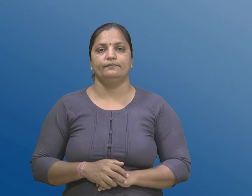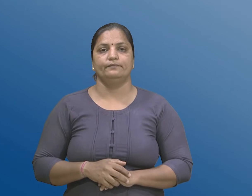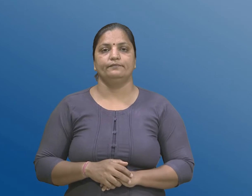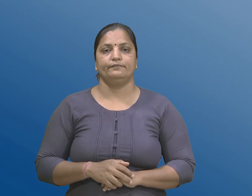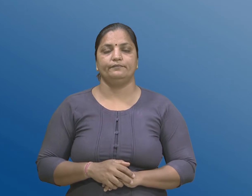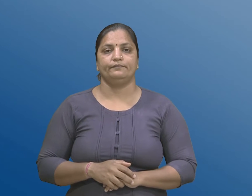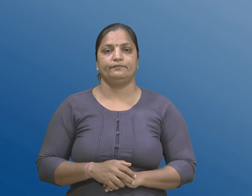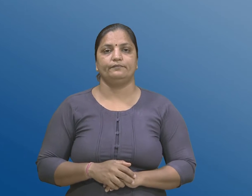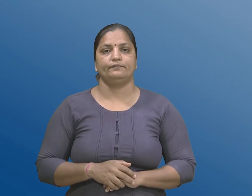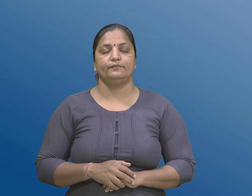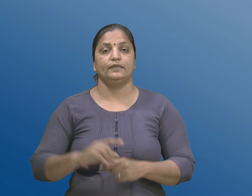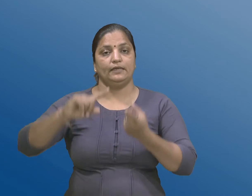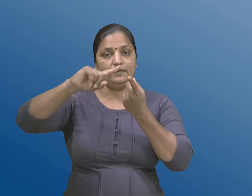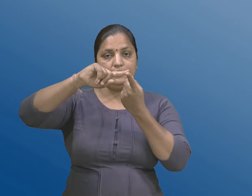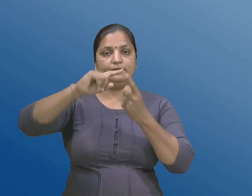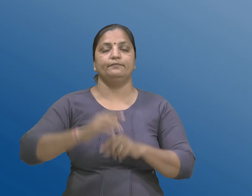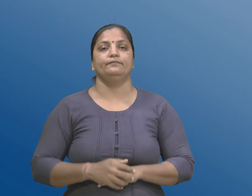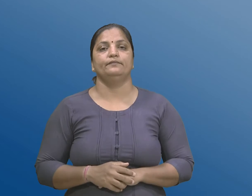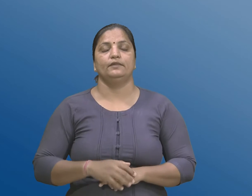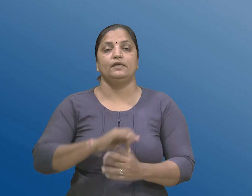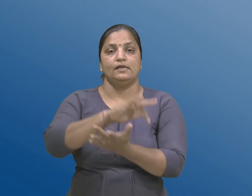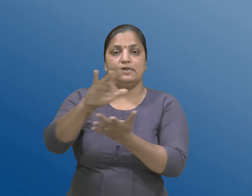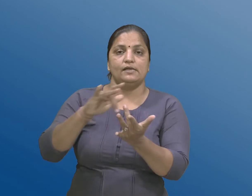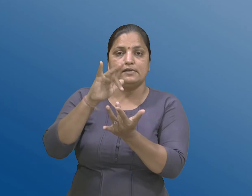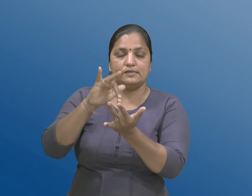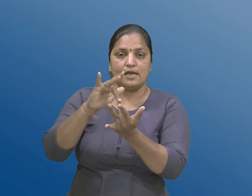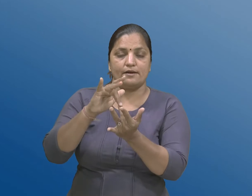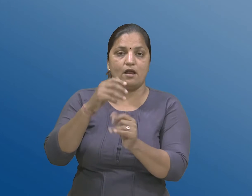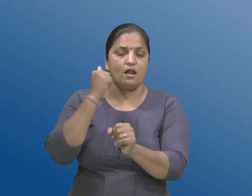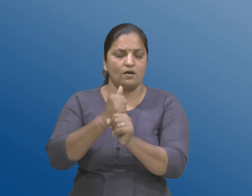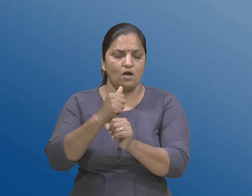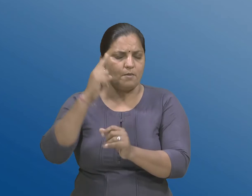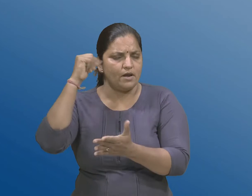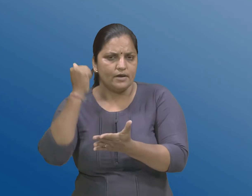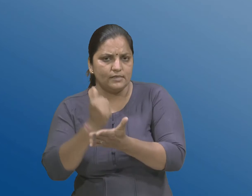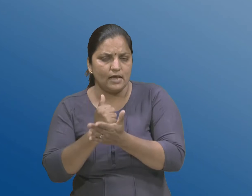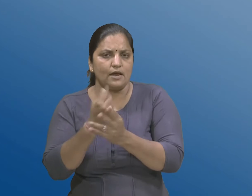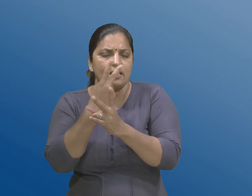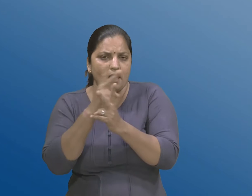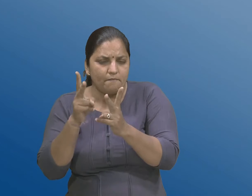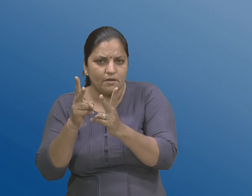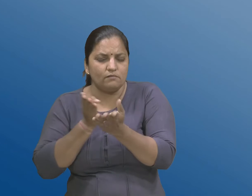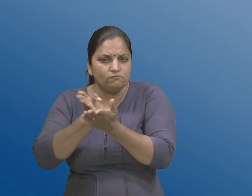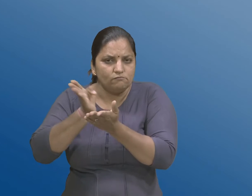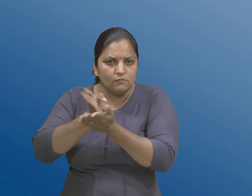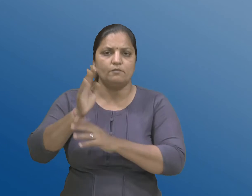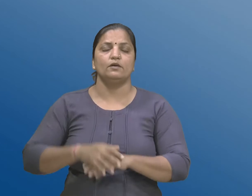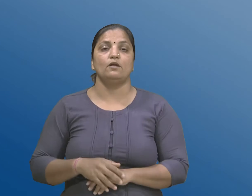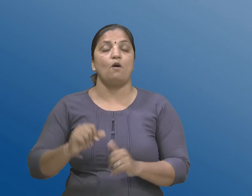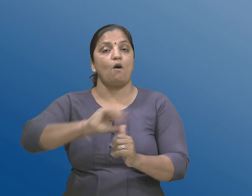E. केंद्र सरकार नक्की करे ते अन्य स्त्रोत माथी तमाम रकम्